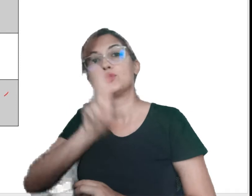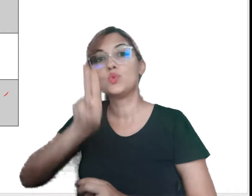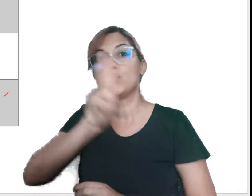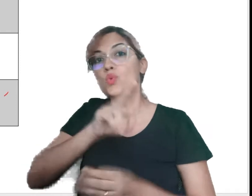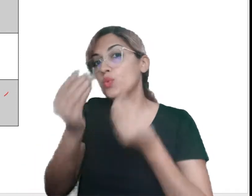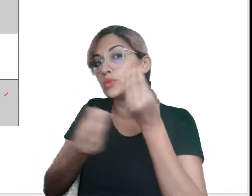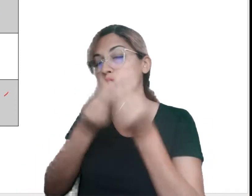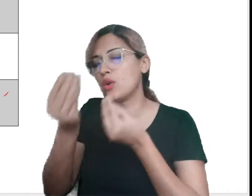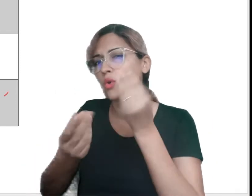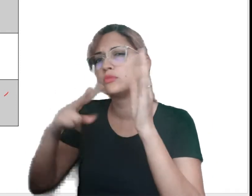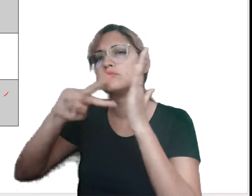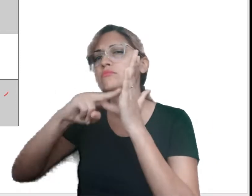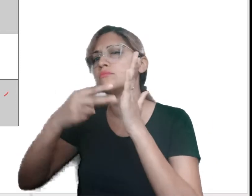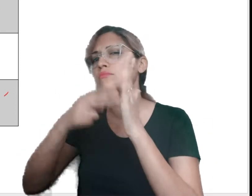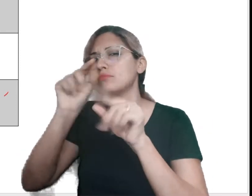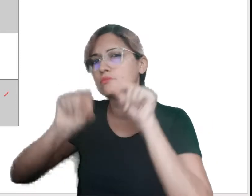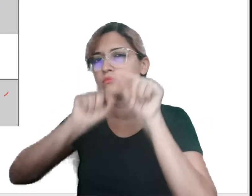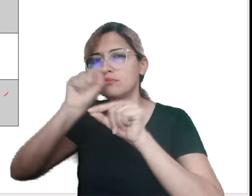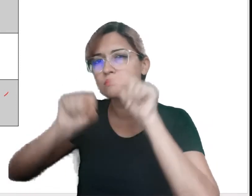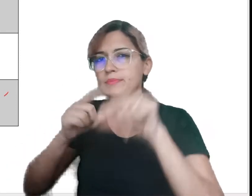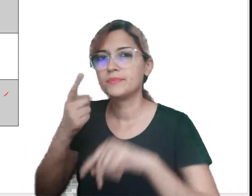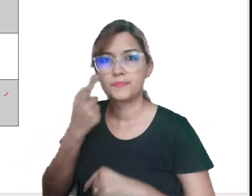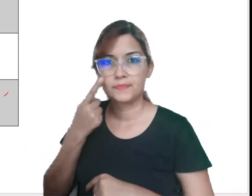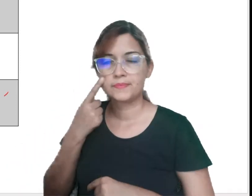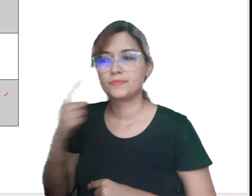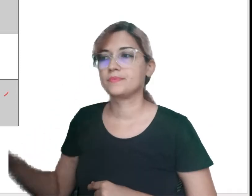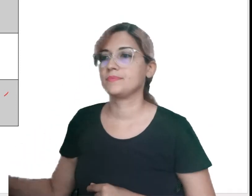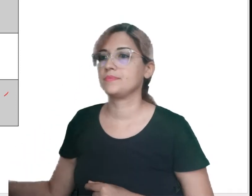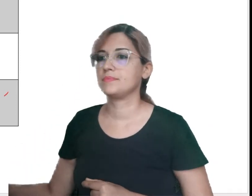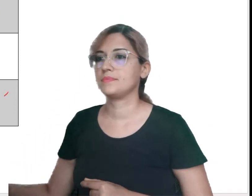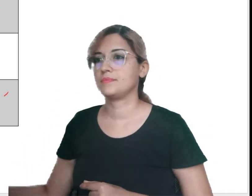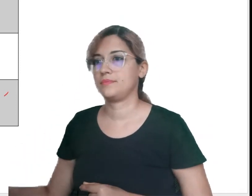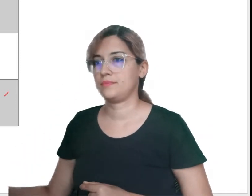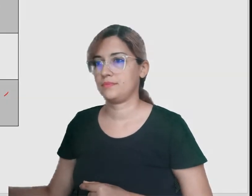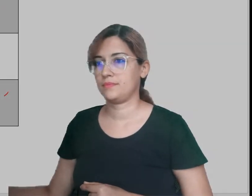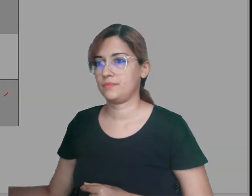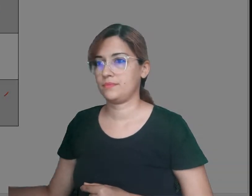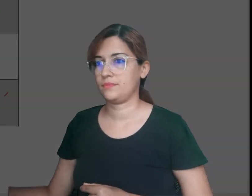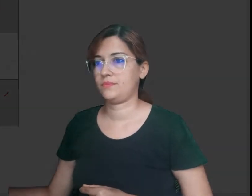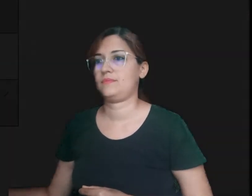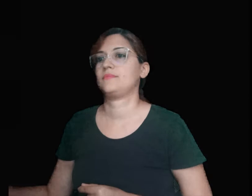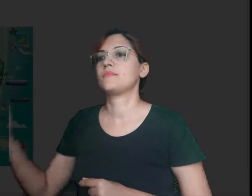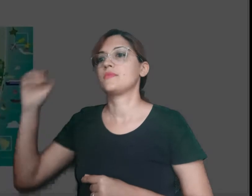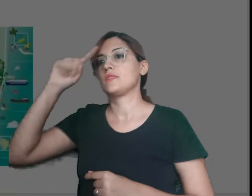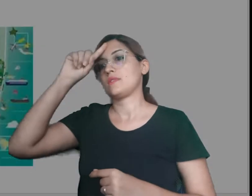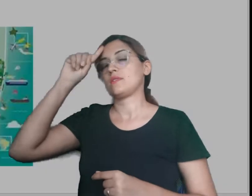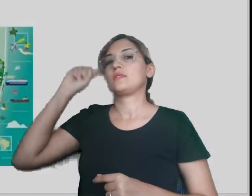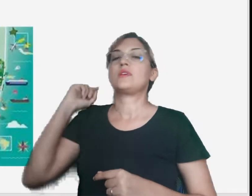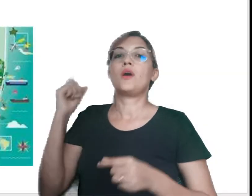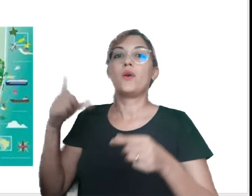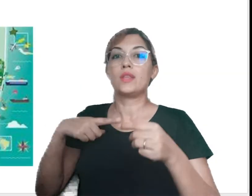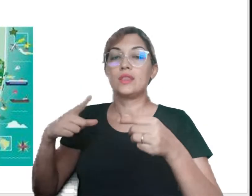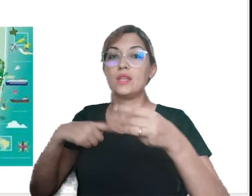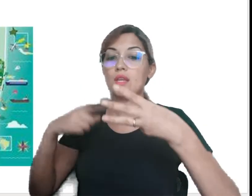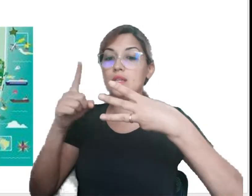podem ser usadas nas frases e qual o significado que elas assumem. Nós temos